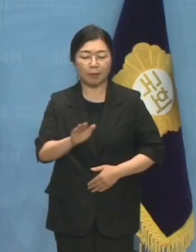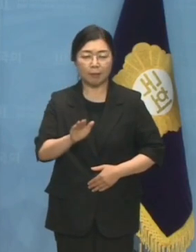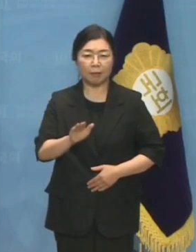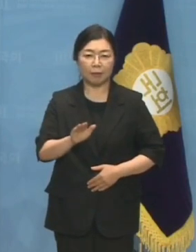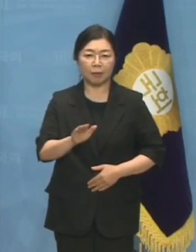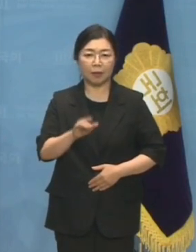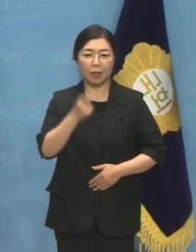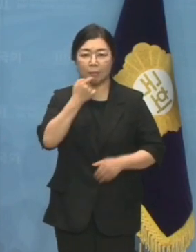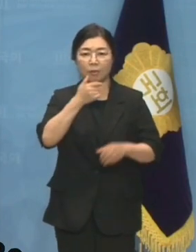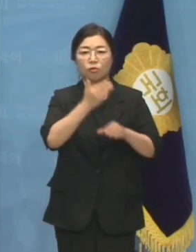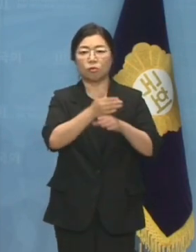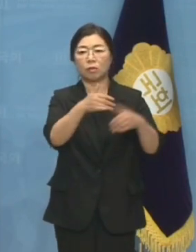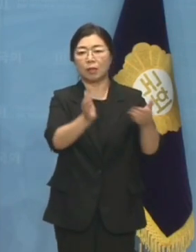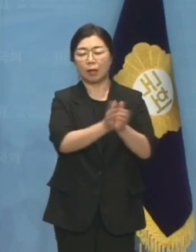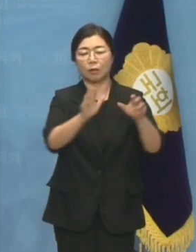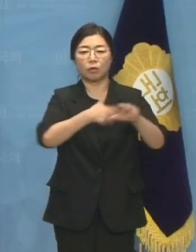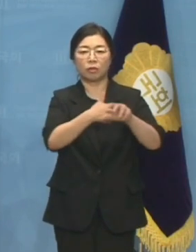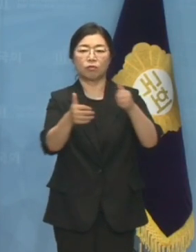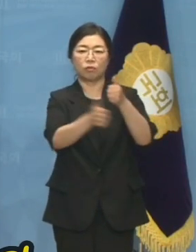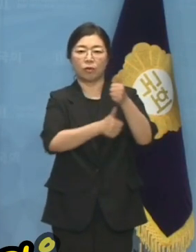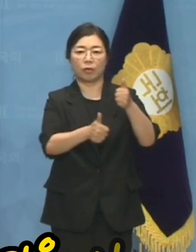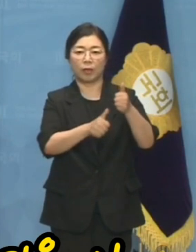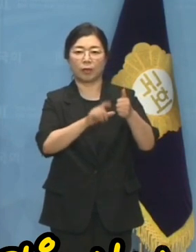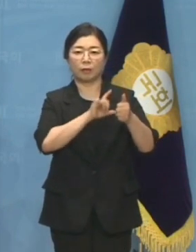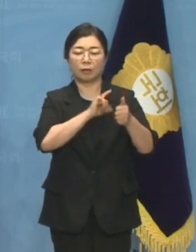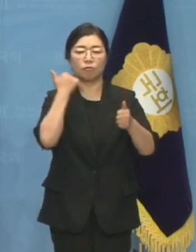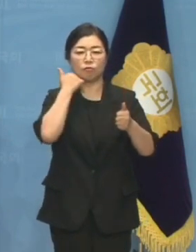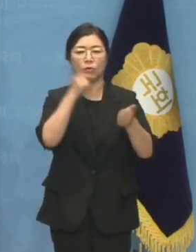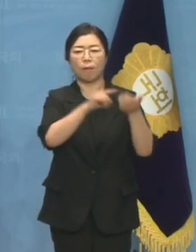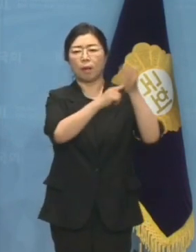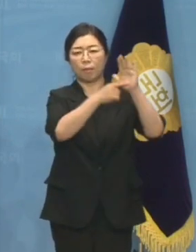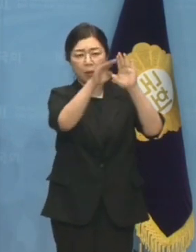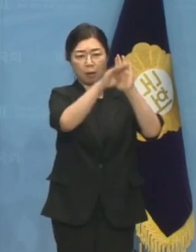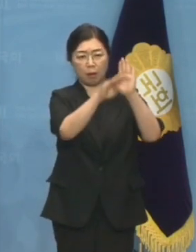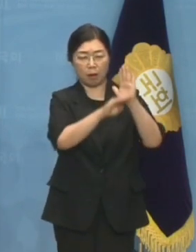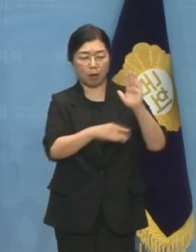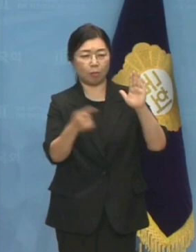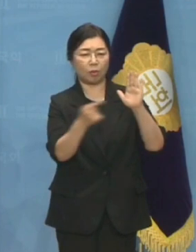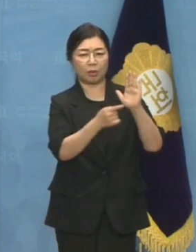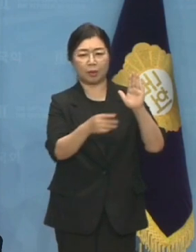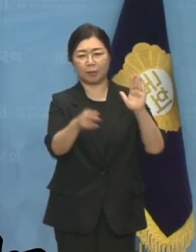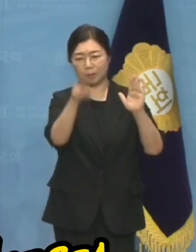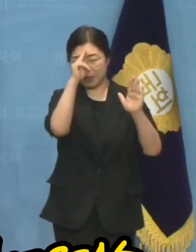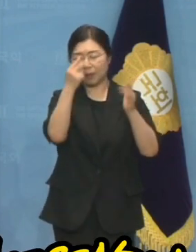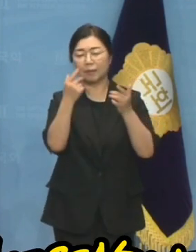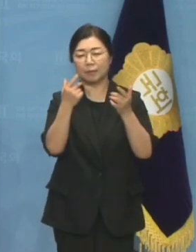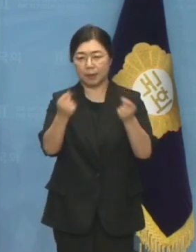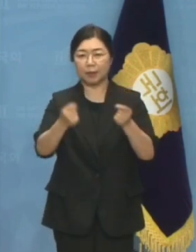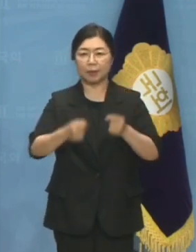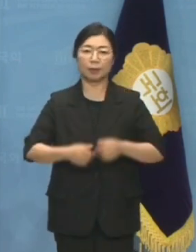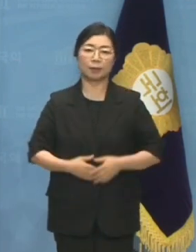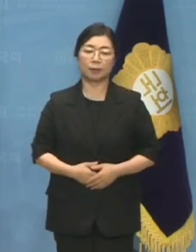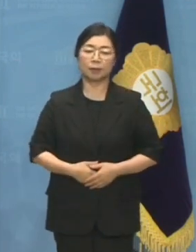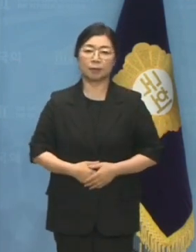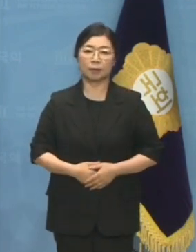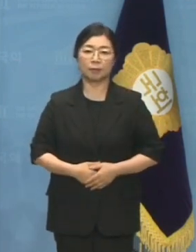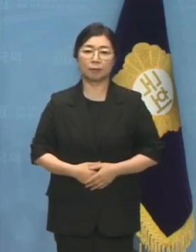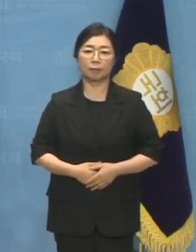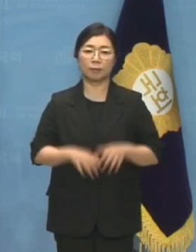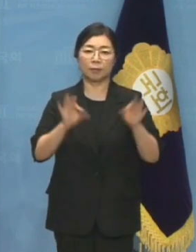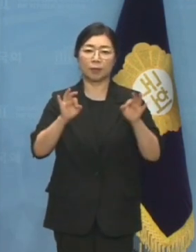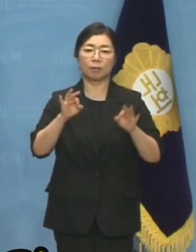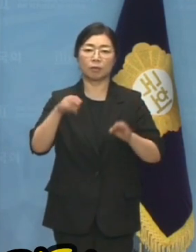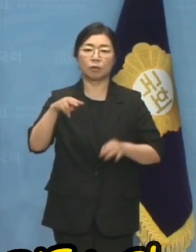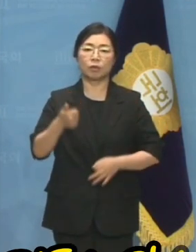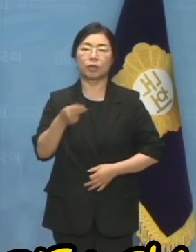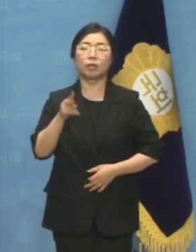어제 발표된 혁신위원회의 면면을 보니 예상은 딱 맞아떨어졌습니다. 김은경